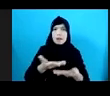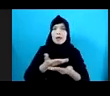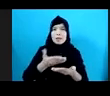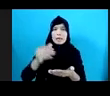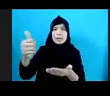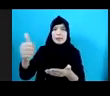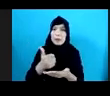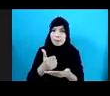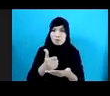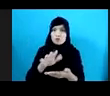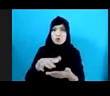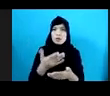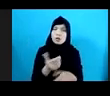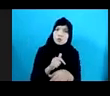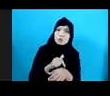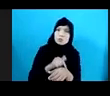1 Bahkan